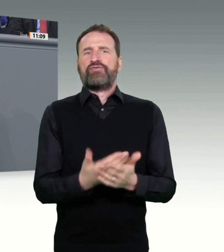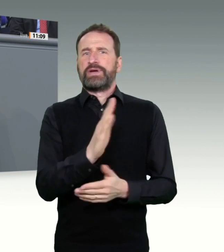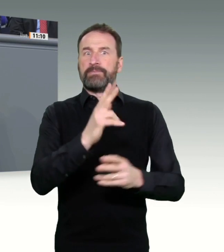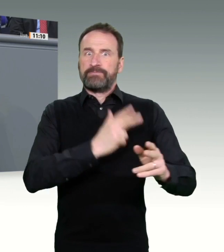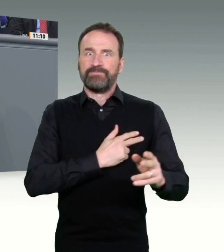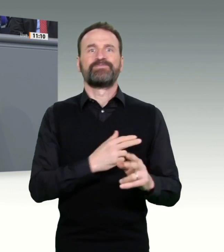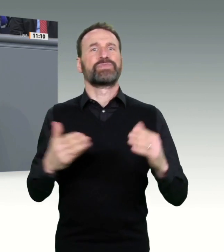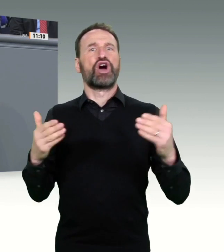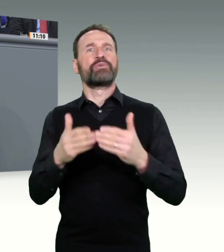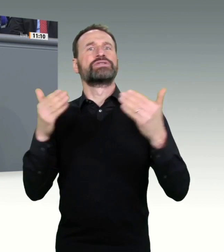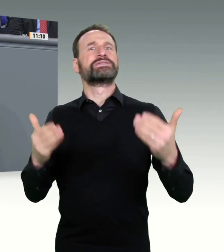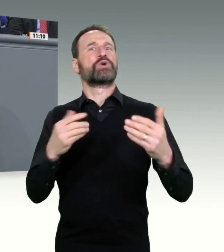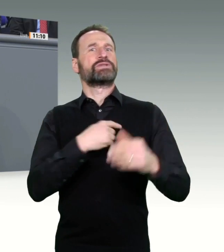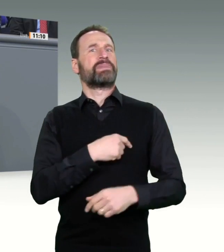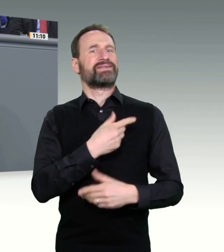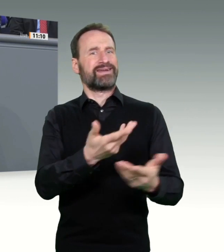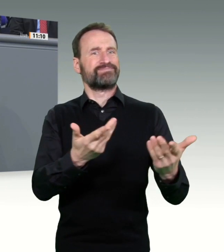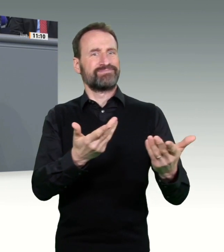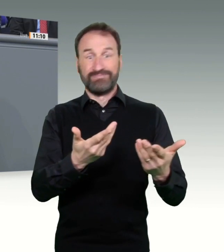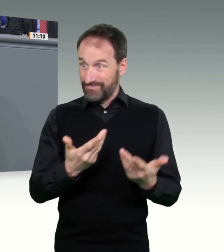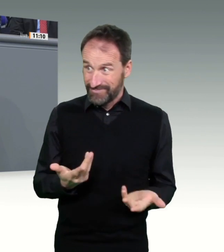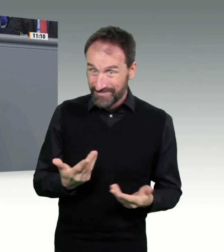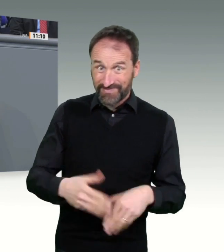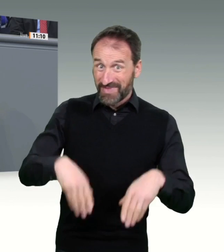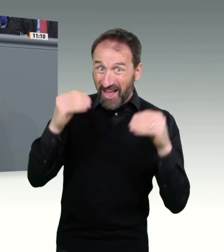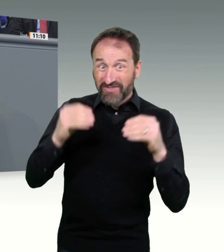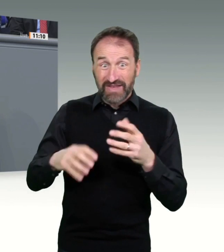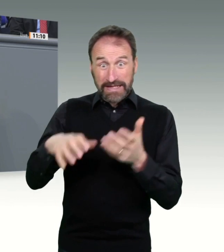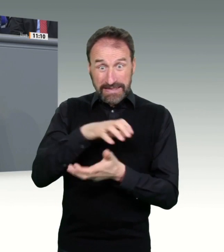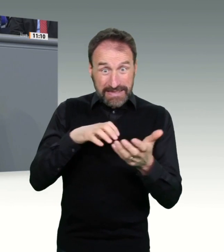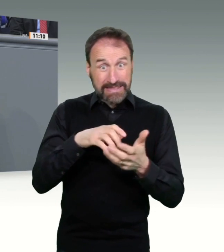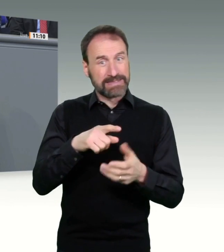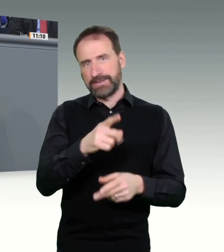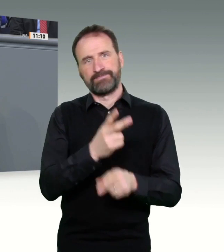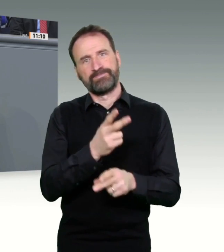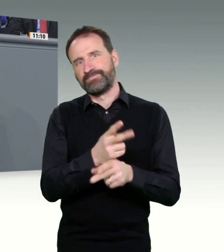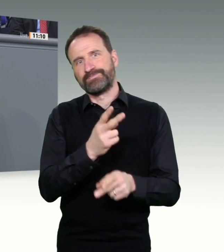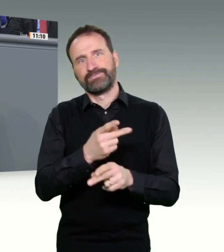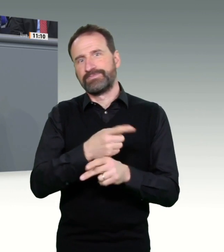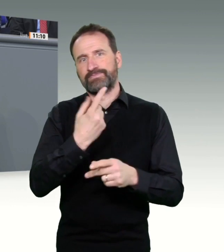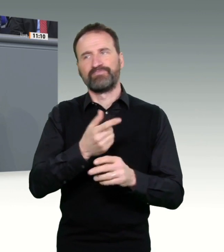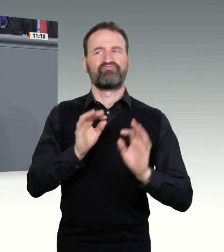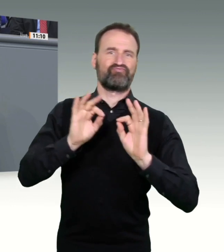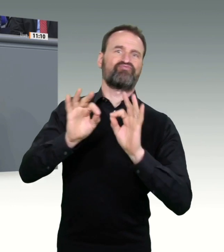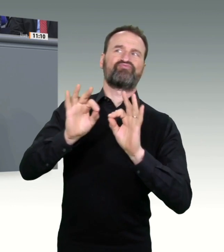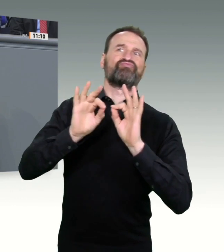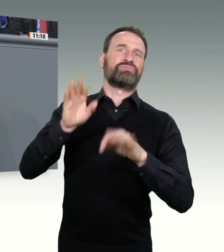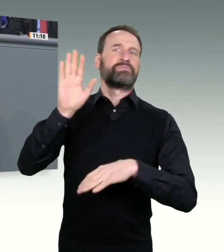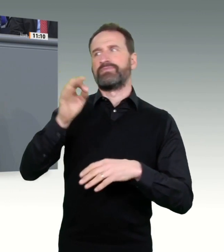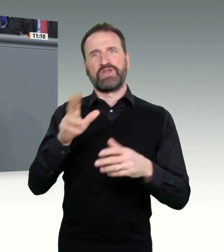zeigten Sie stets Linientreue, als Bundesminister Spahn und rkische Wieler von der Kanzel aus